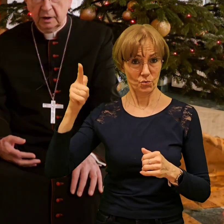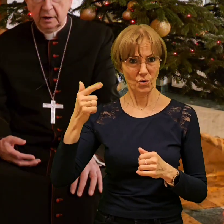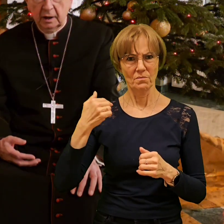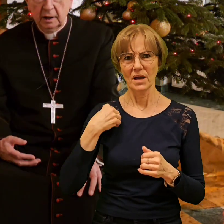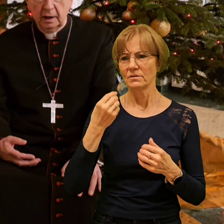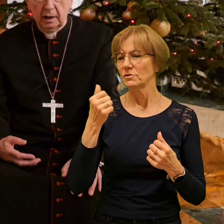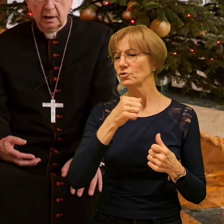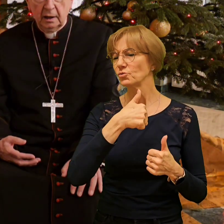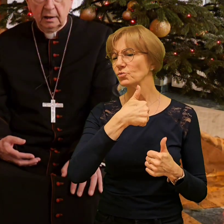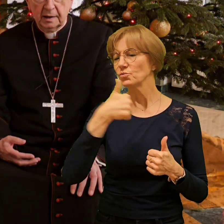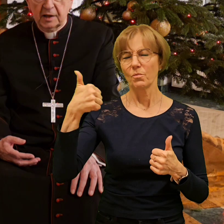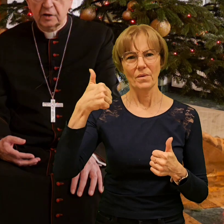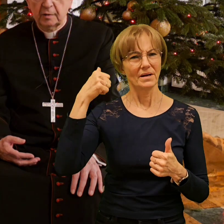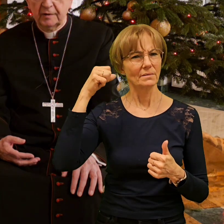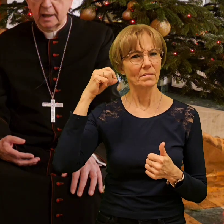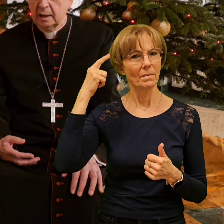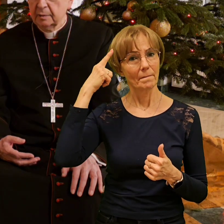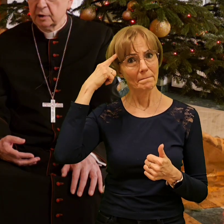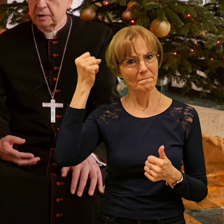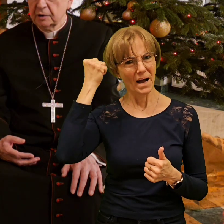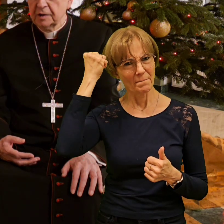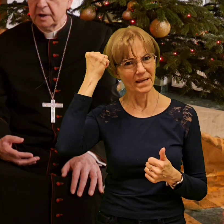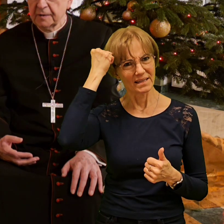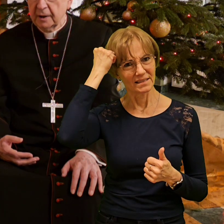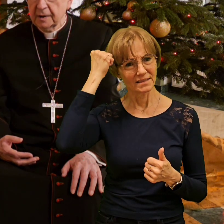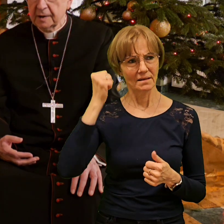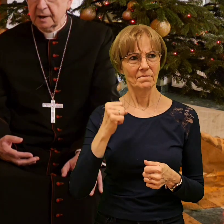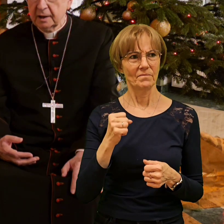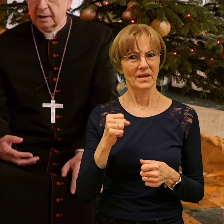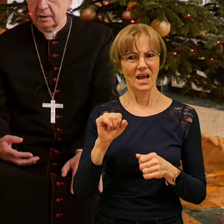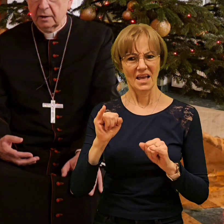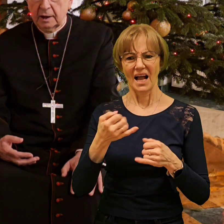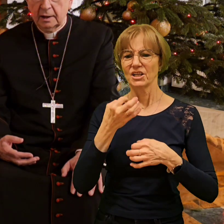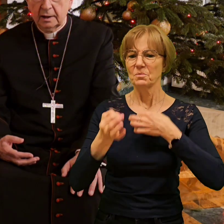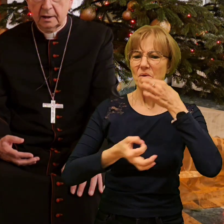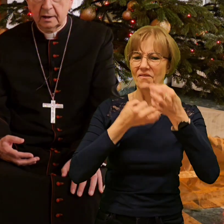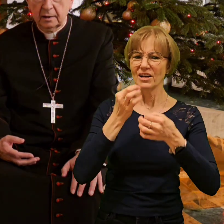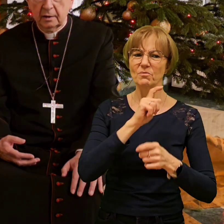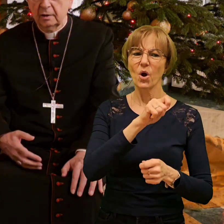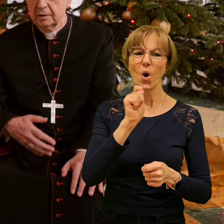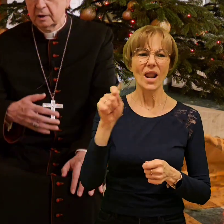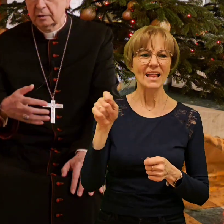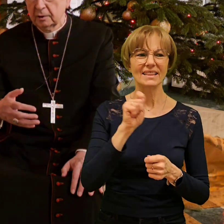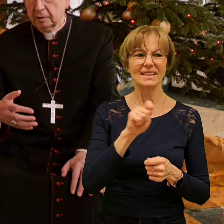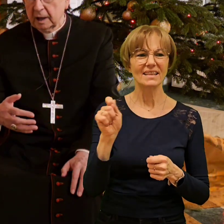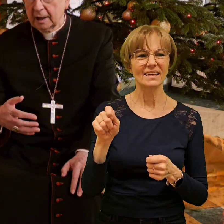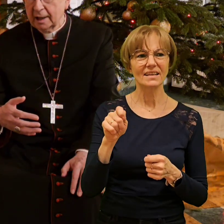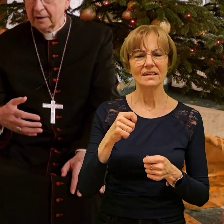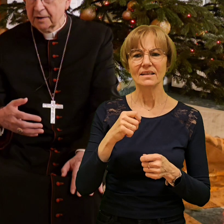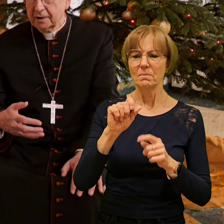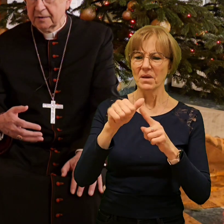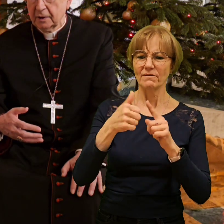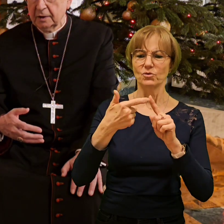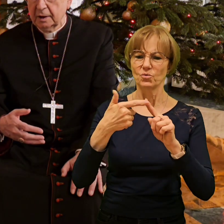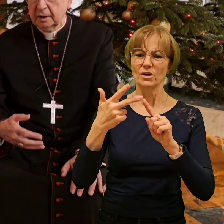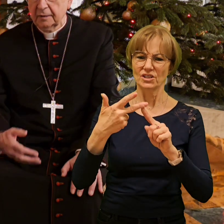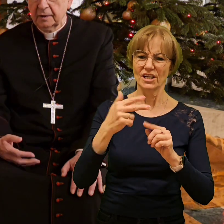zatrzymywali przy trzeciej złotce, koled, to on ciąg miał kilkanaście złotek. Więc